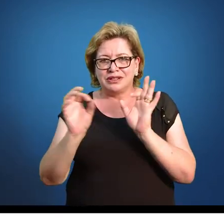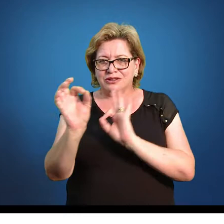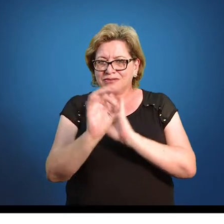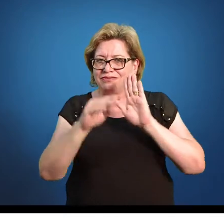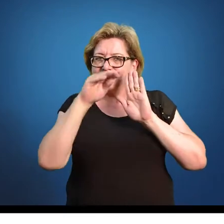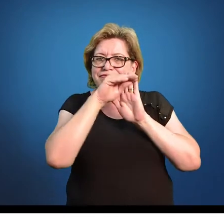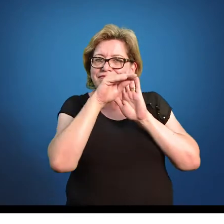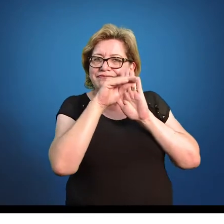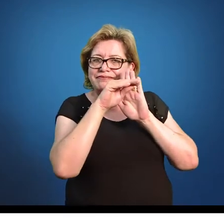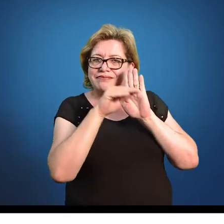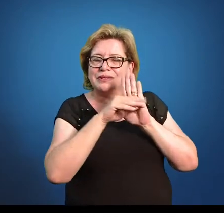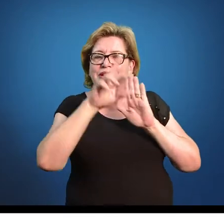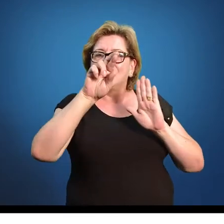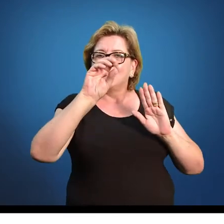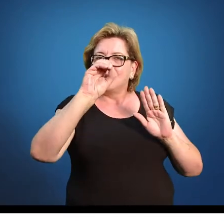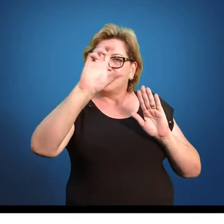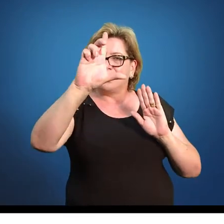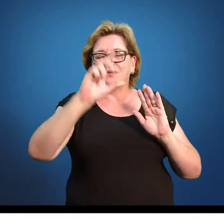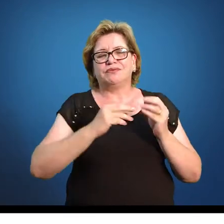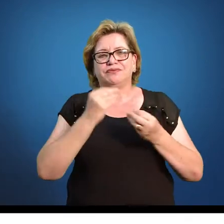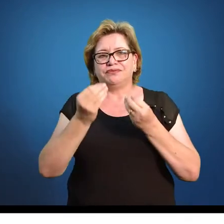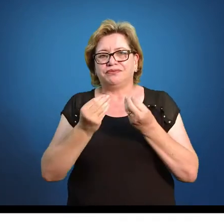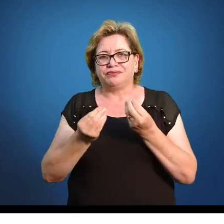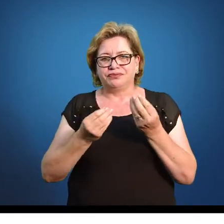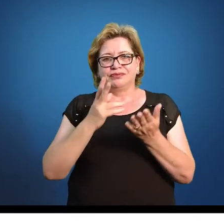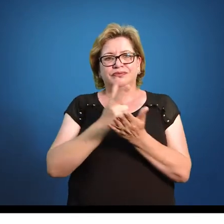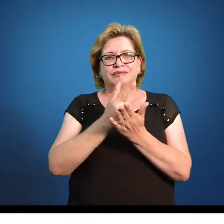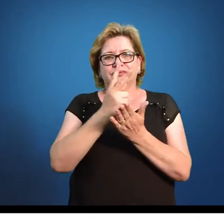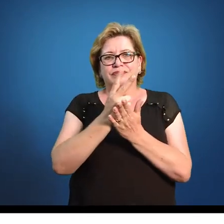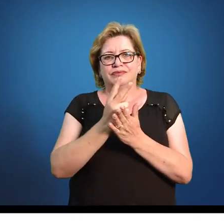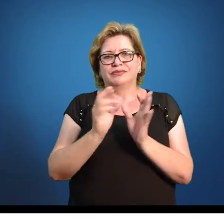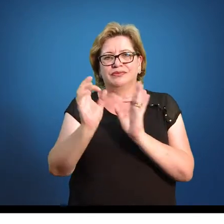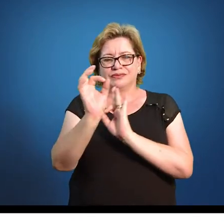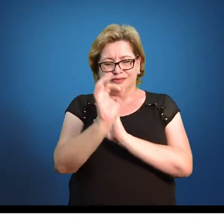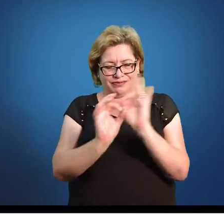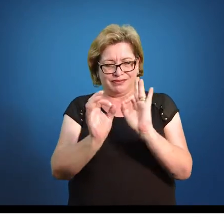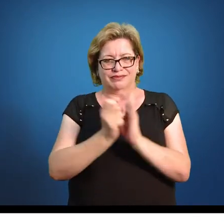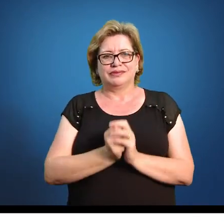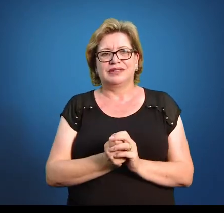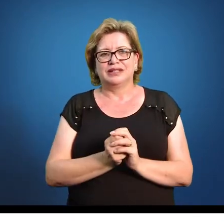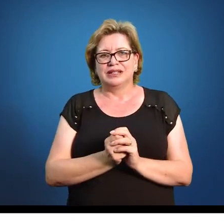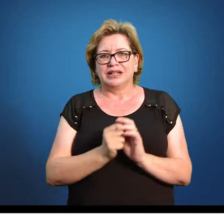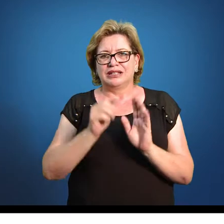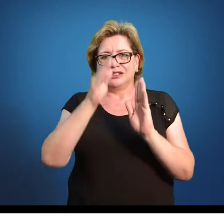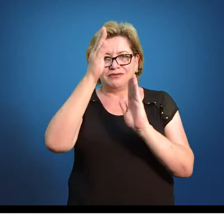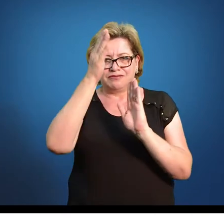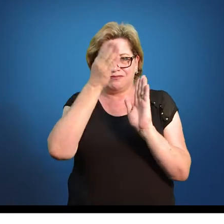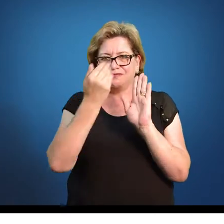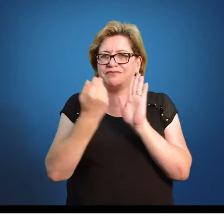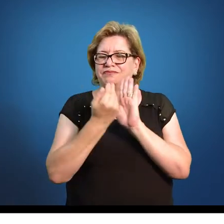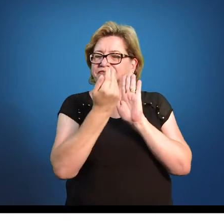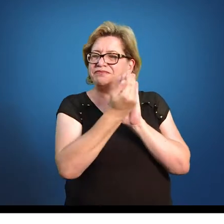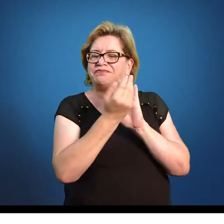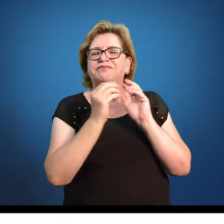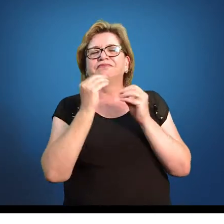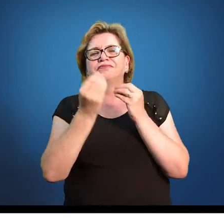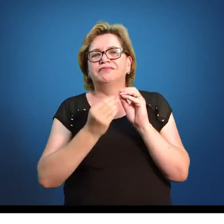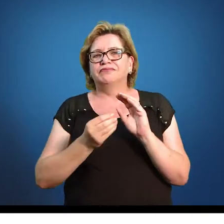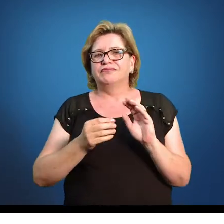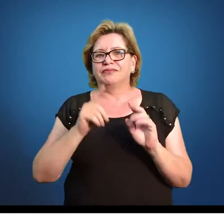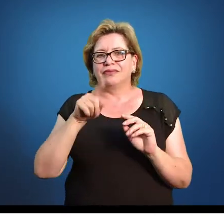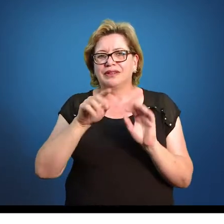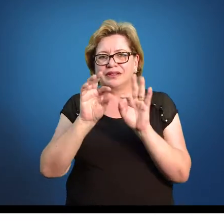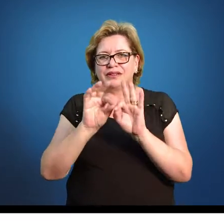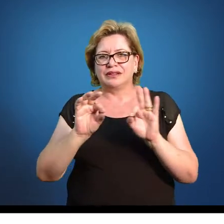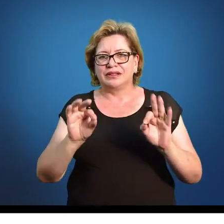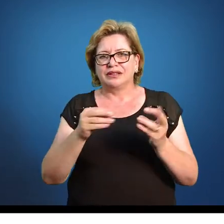Rol. O que o nosso Rol? Nada mais é do que colocar esses números em ordem. Então aqui do lado, a gente vai fazer o Rol. É